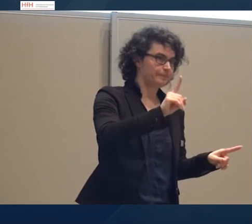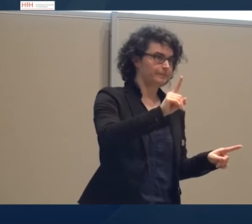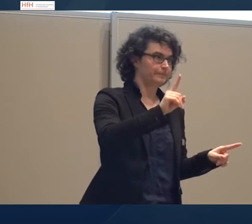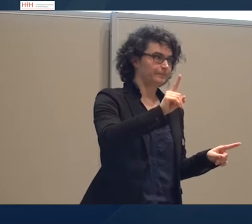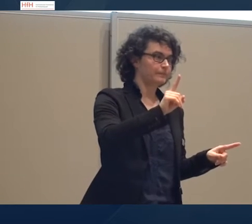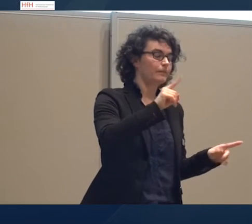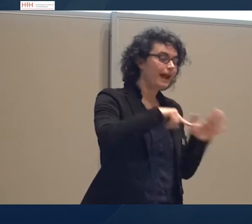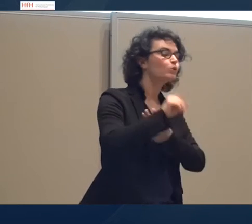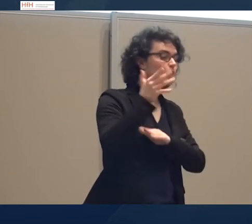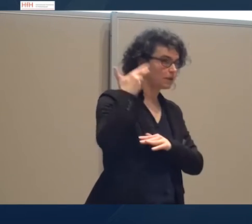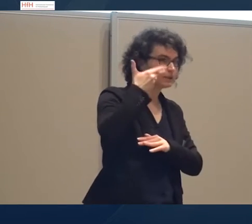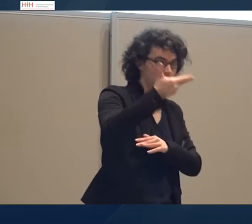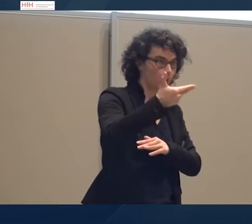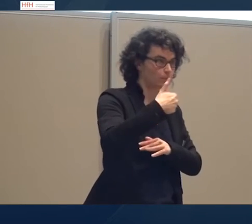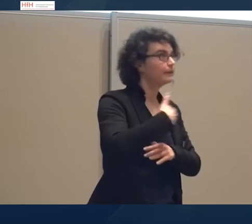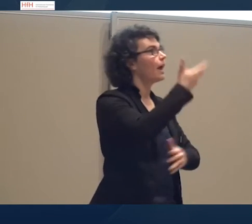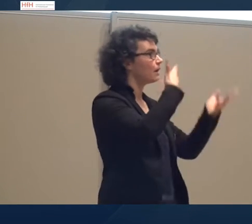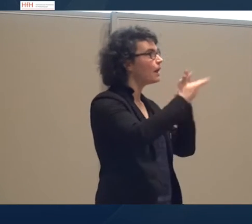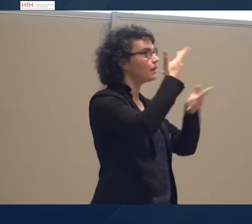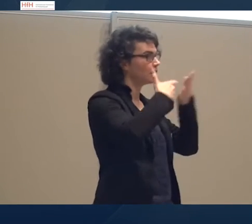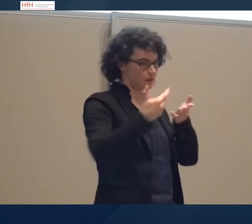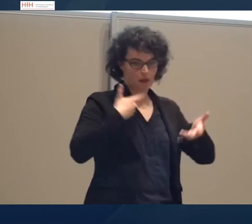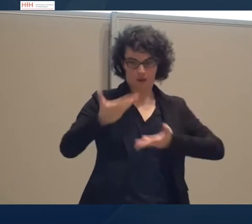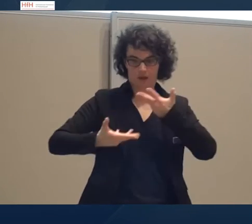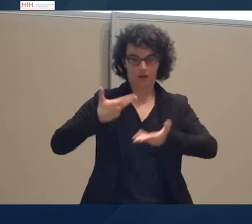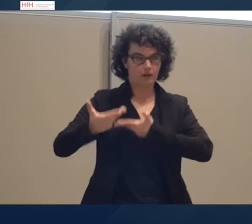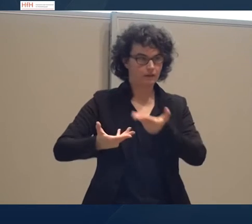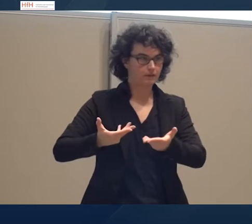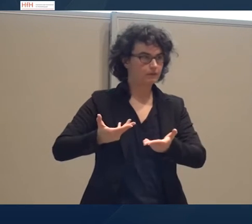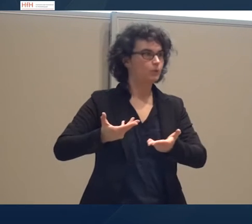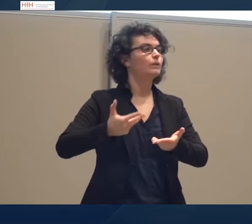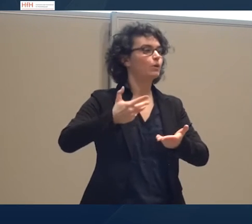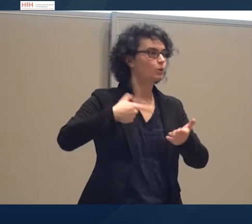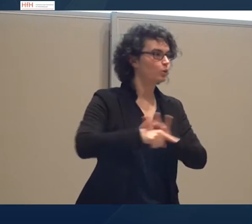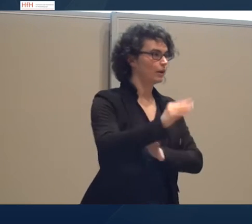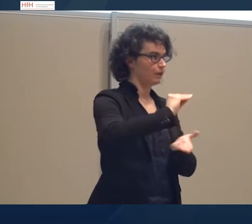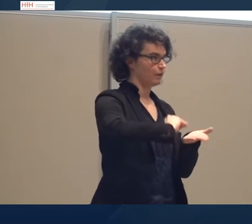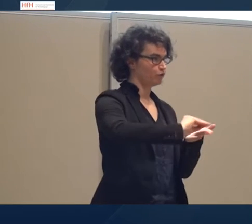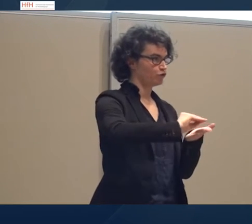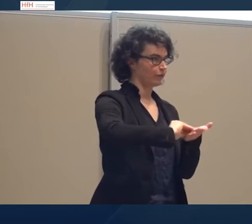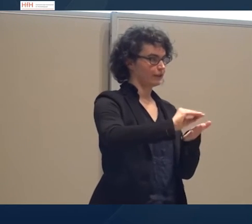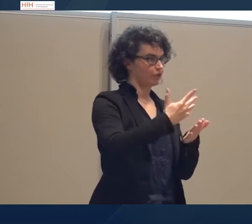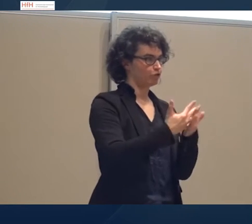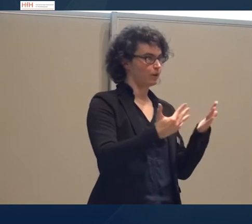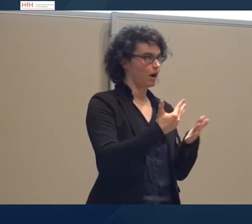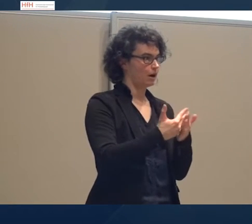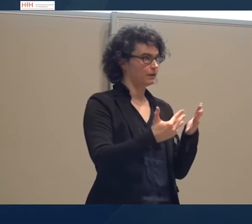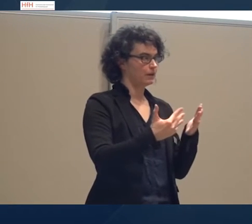Tradition weitererzählen und in der schriftlichen Sprach-Community dann halt in der Schule.